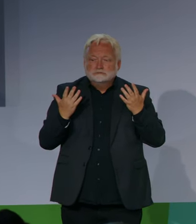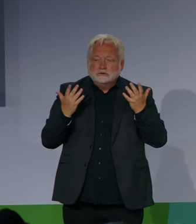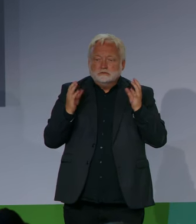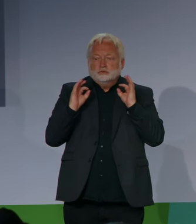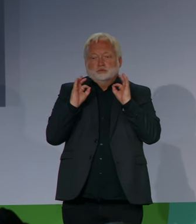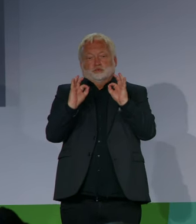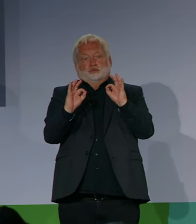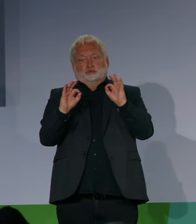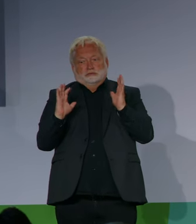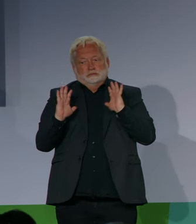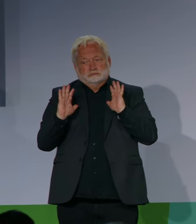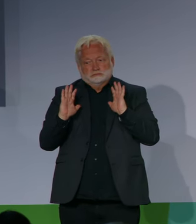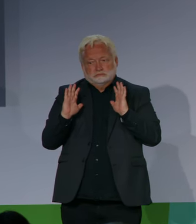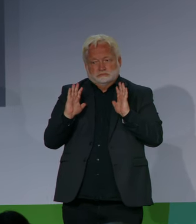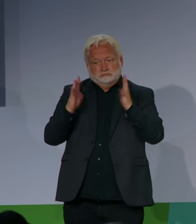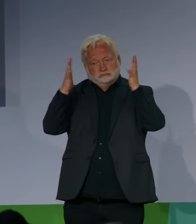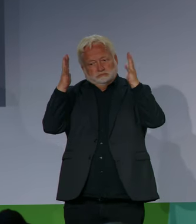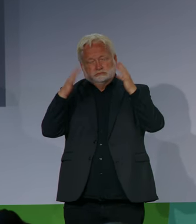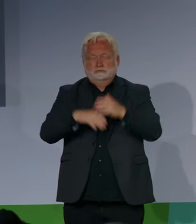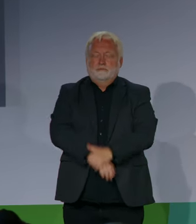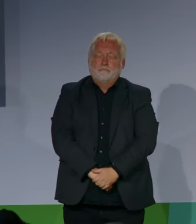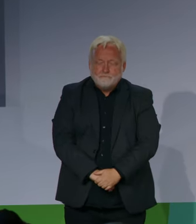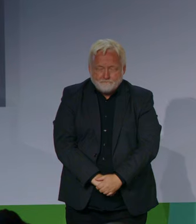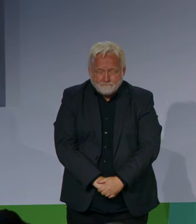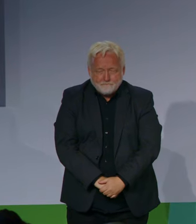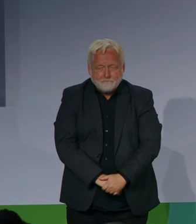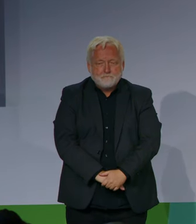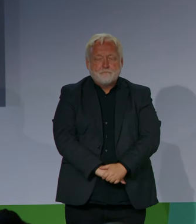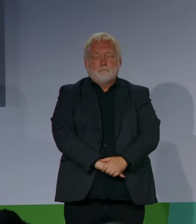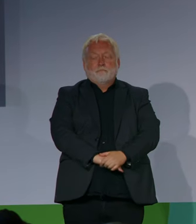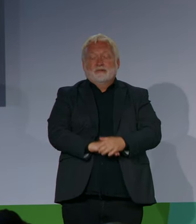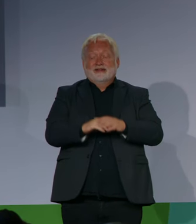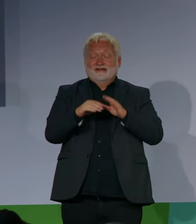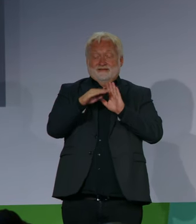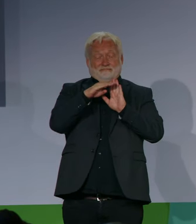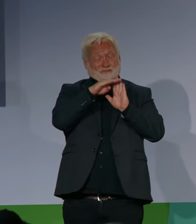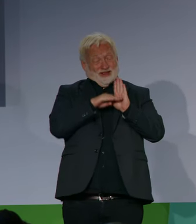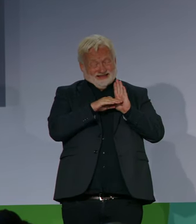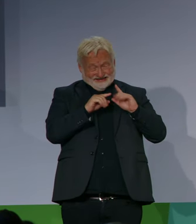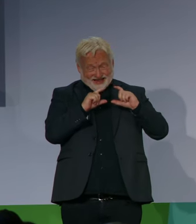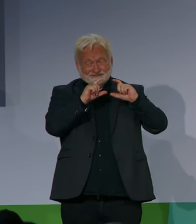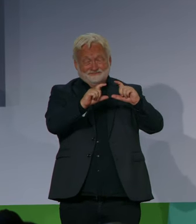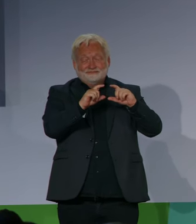Mit dem Programm Altersgerecht Umbauen unterstützen wir diejenigen, die ihre Wohnung barrierefrei gestalten müssen.